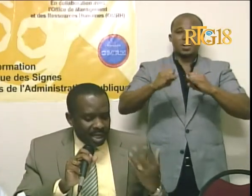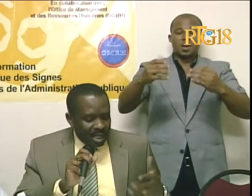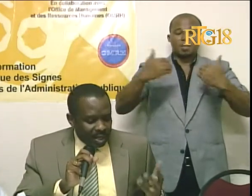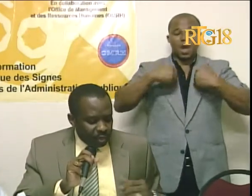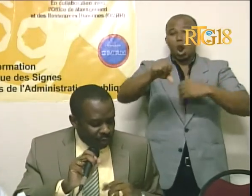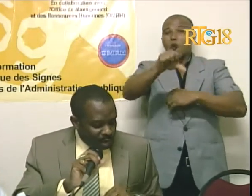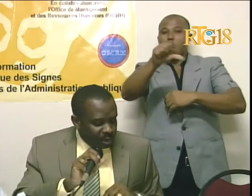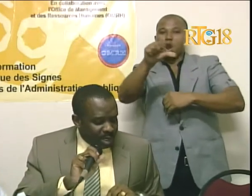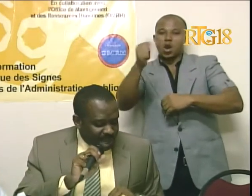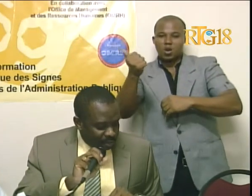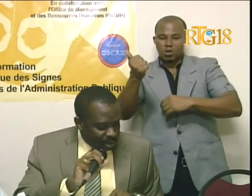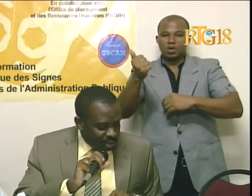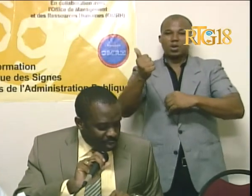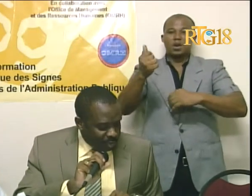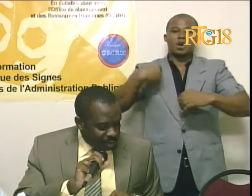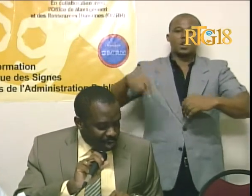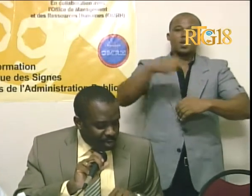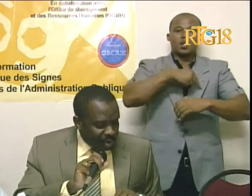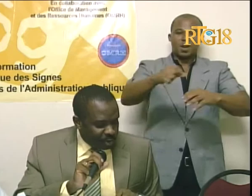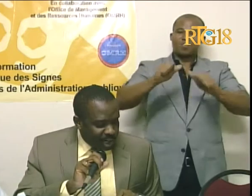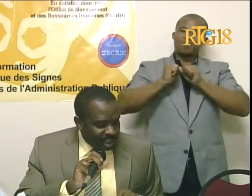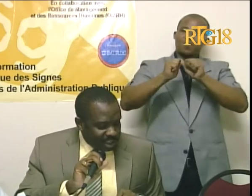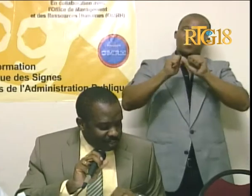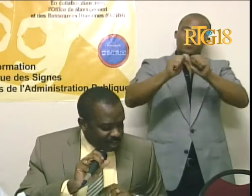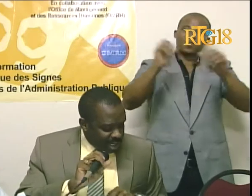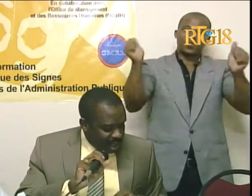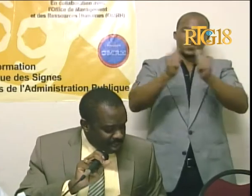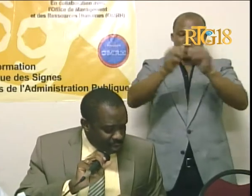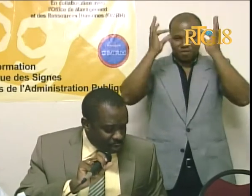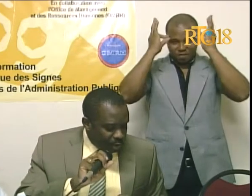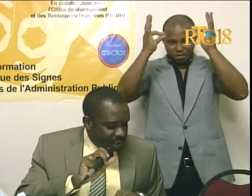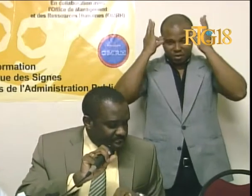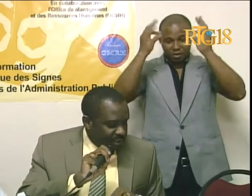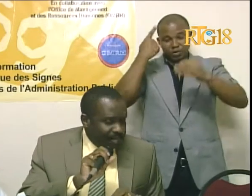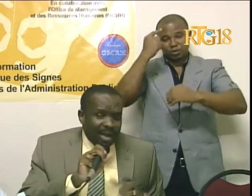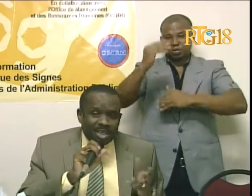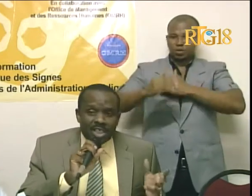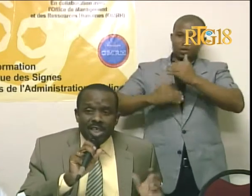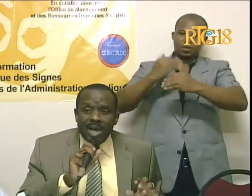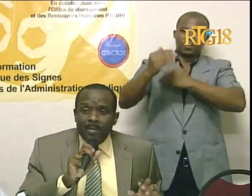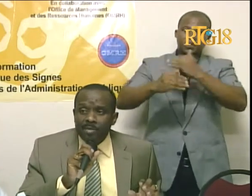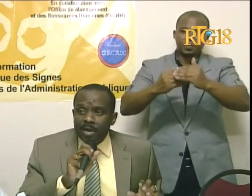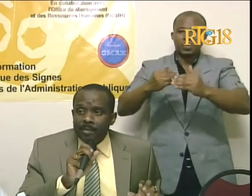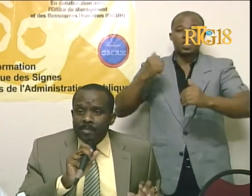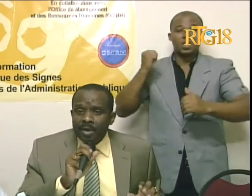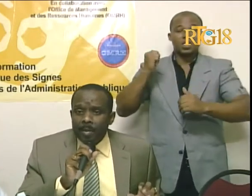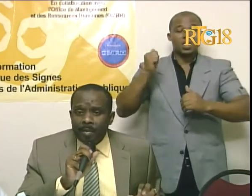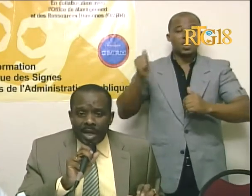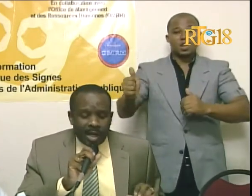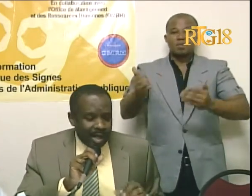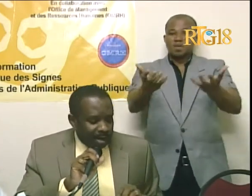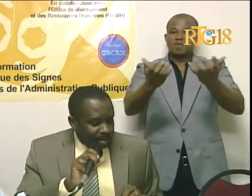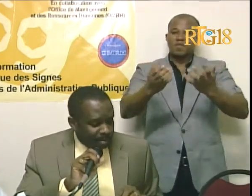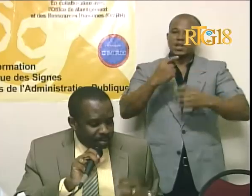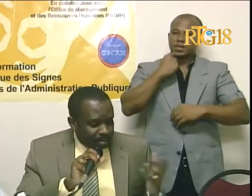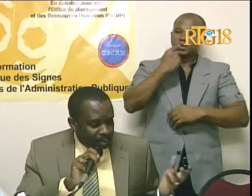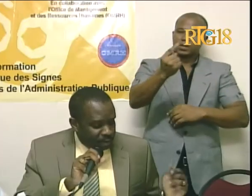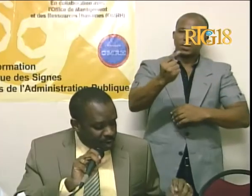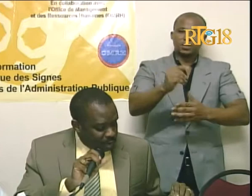lot, e kesyon formasyon, nap continué, paske ameliora so kalite de servis da, son objectif. Mwen tap les sité rapidman, pa,